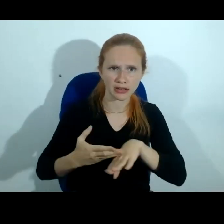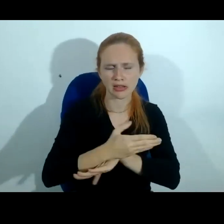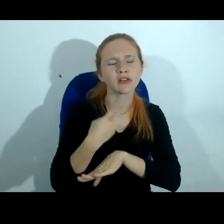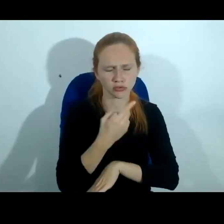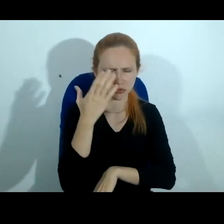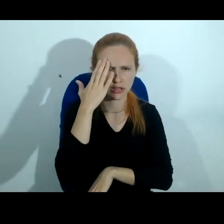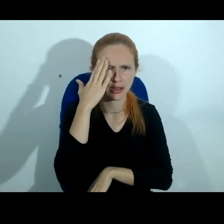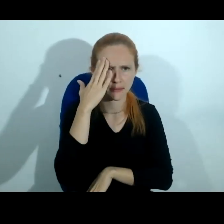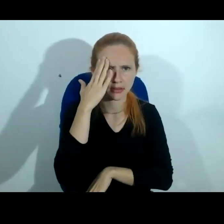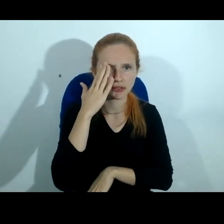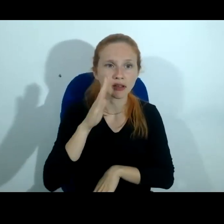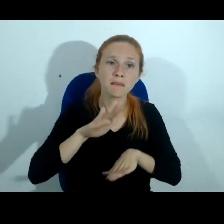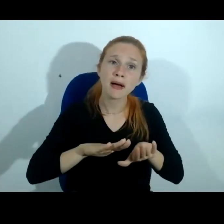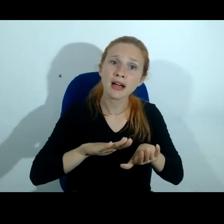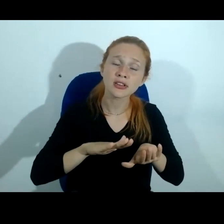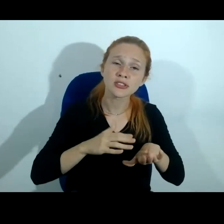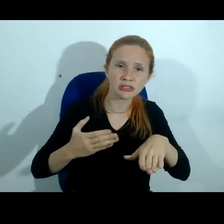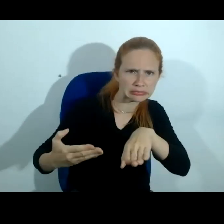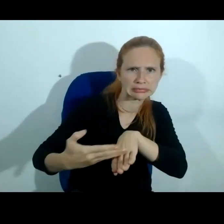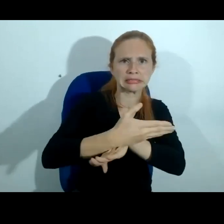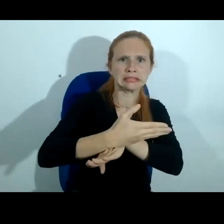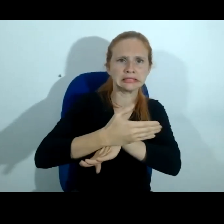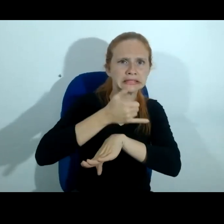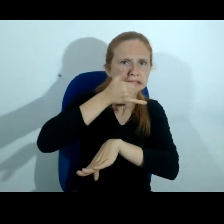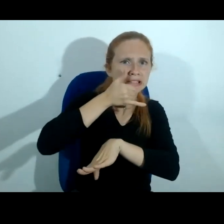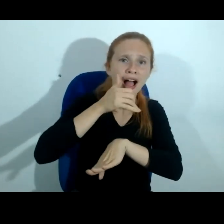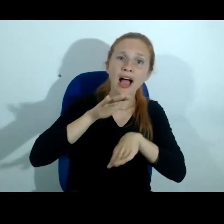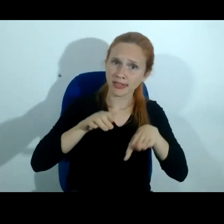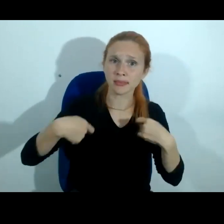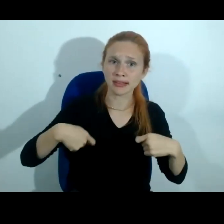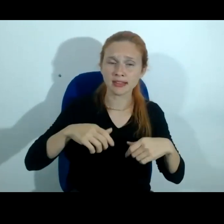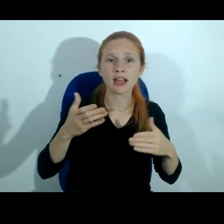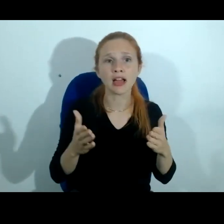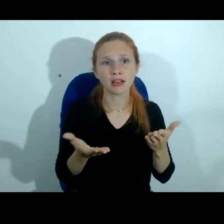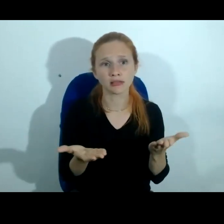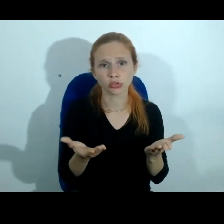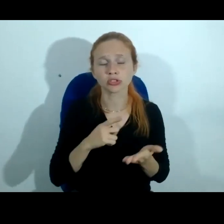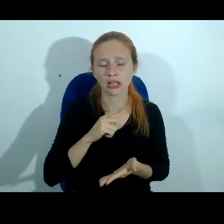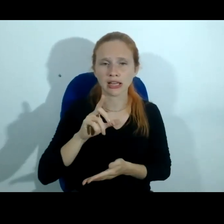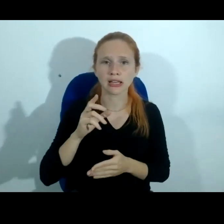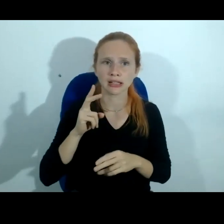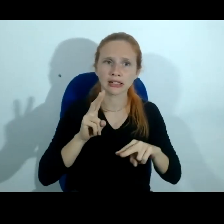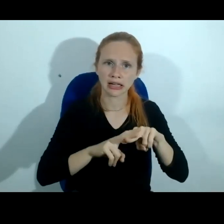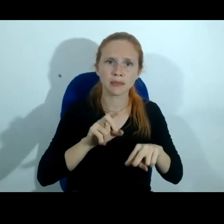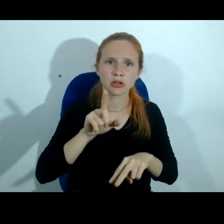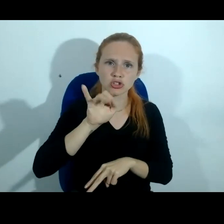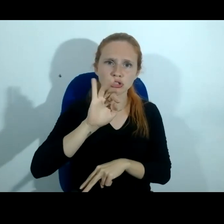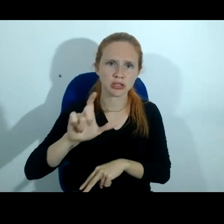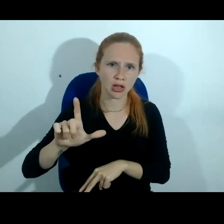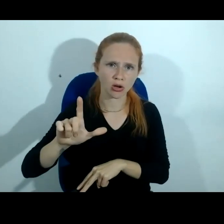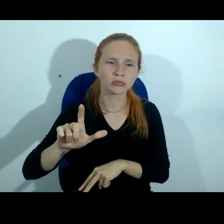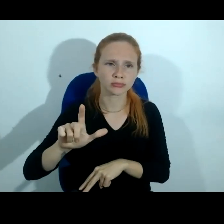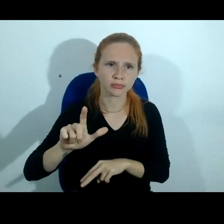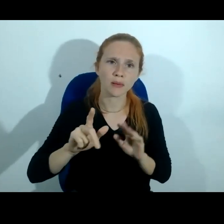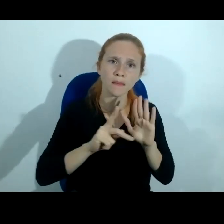mas às vezes ela é prova necessária os crimes hoje nós temos os crimes digitais próprios e impróprios os impróprios são